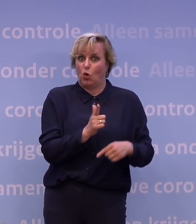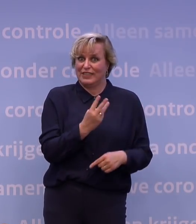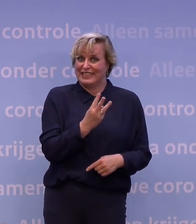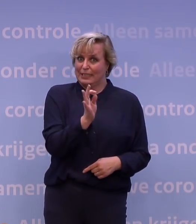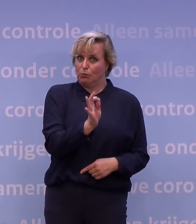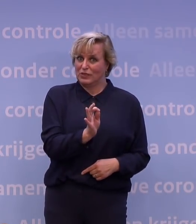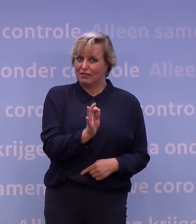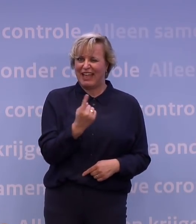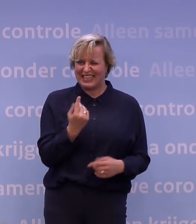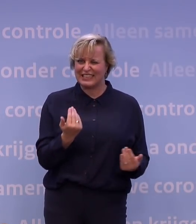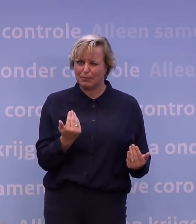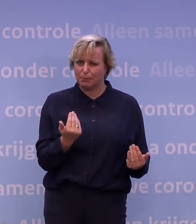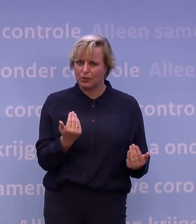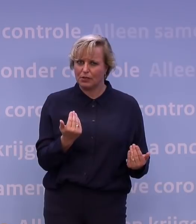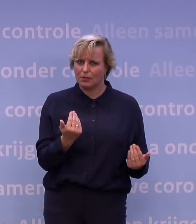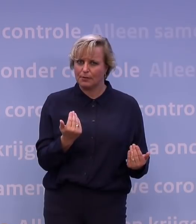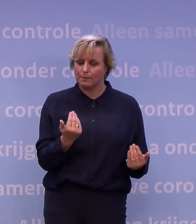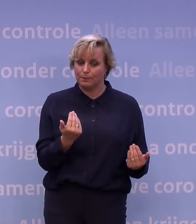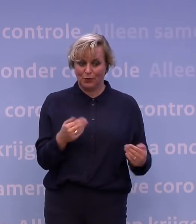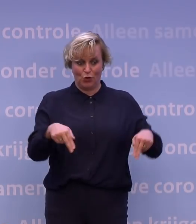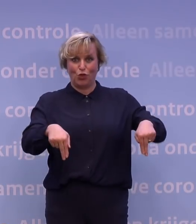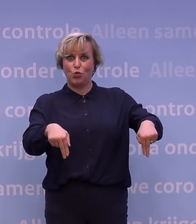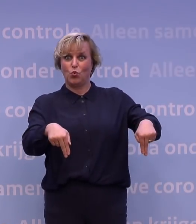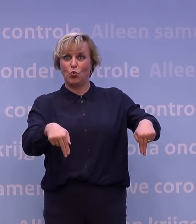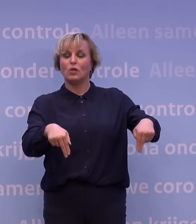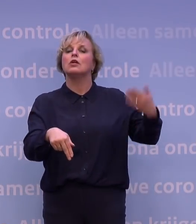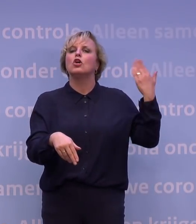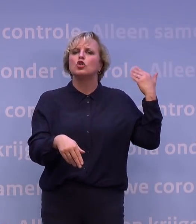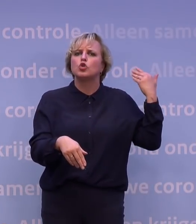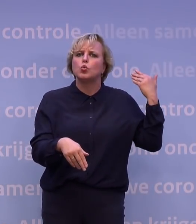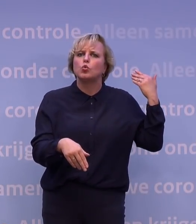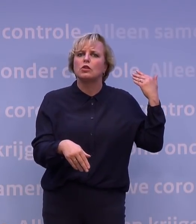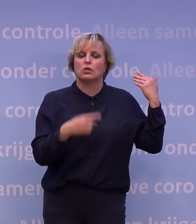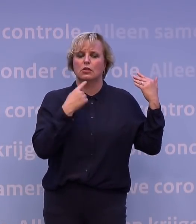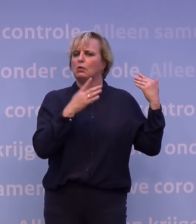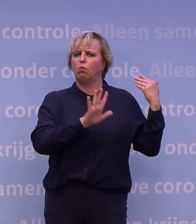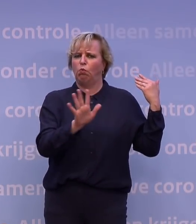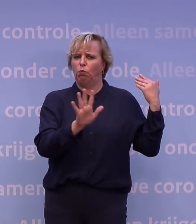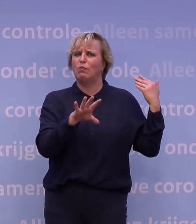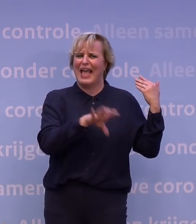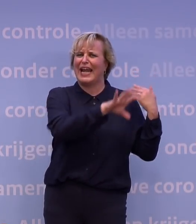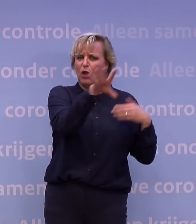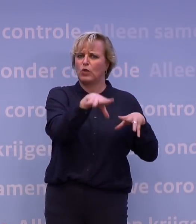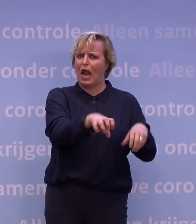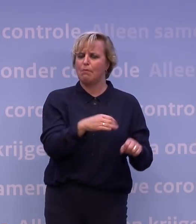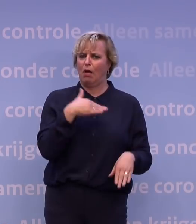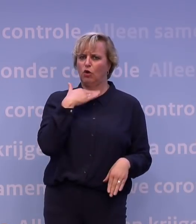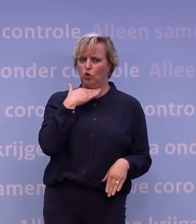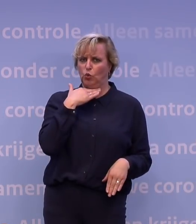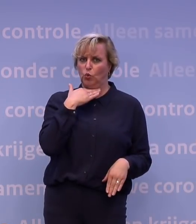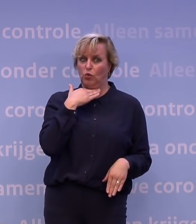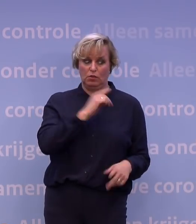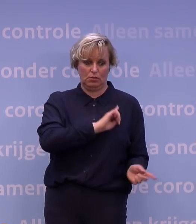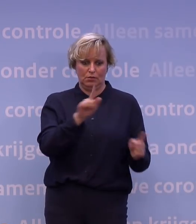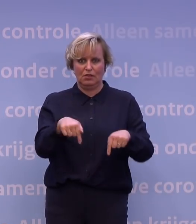was 1 september. Alleen als je kijkt waar we nu staan, en toen dus nog alle aanleidingen om juist gewoon een regionale aanpak te willen, zeg ik maar. Als je kijkt waar we nu